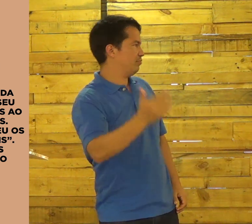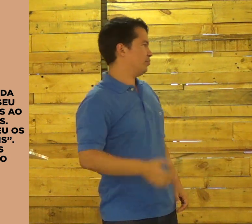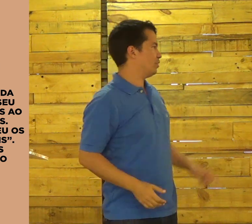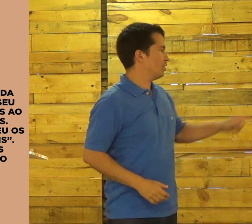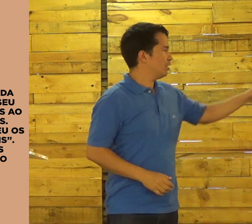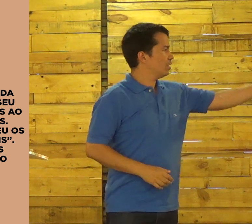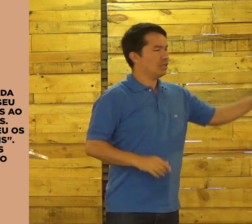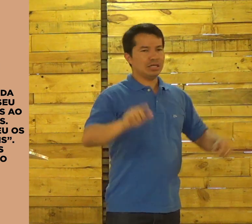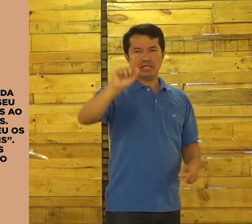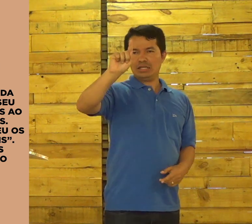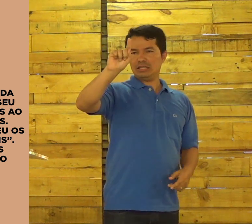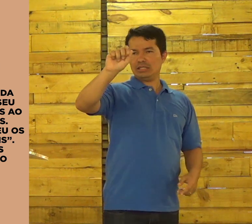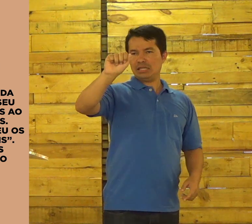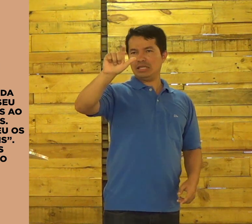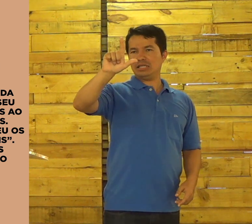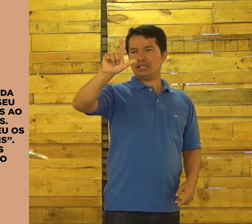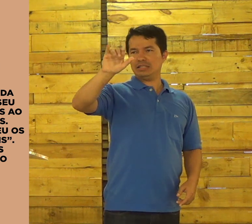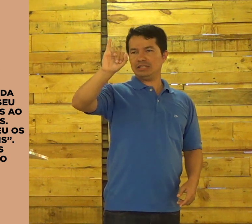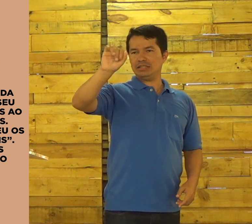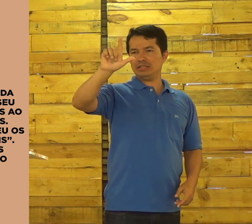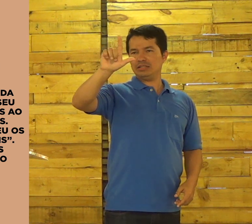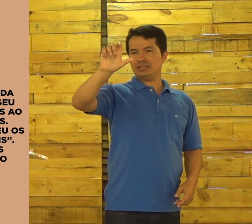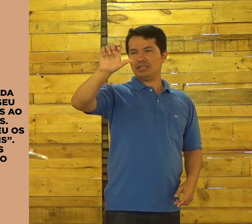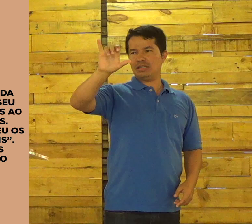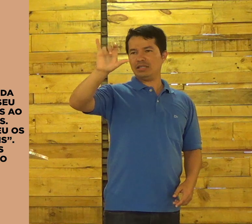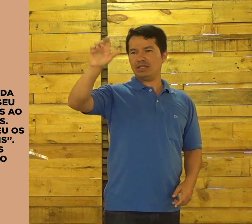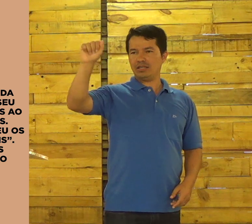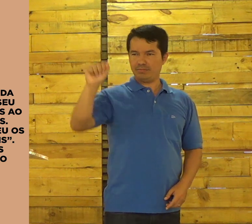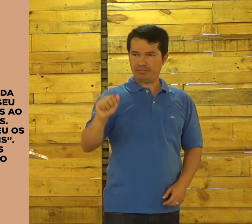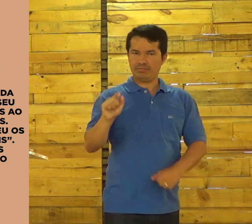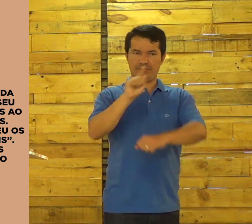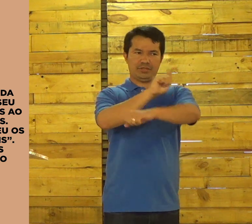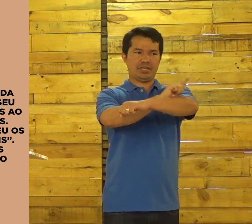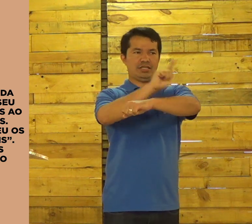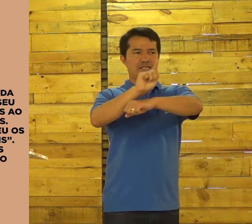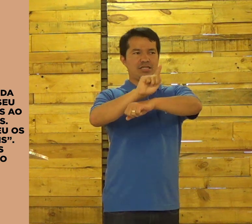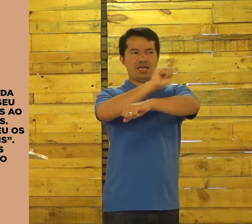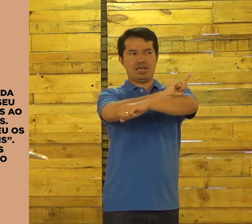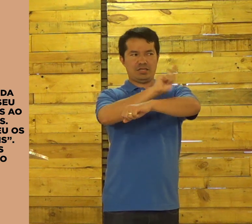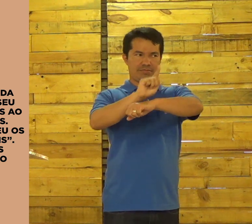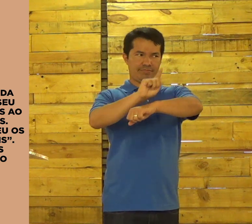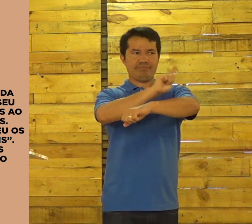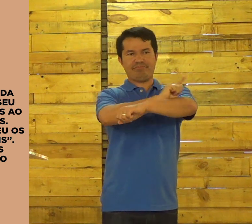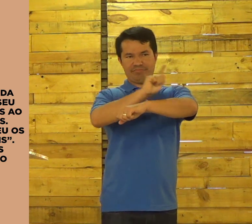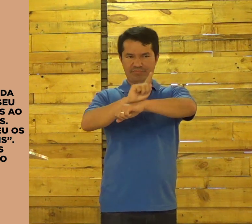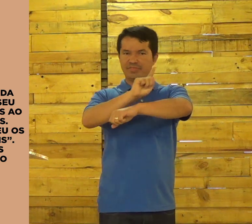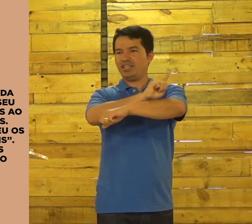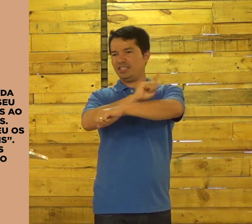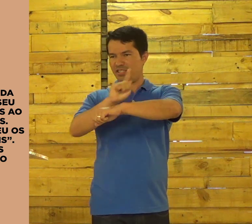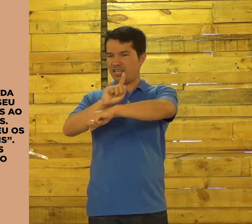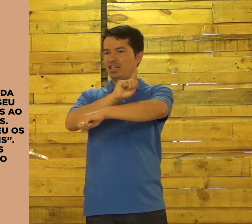palavra. Da galiléia. Esse sinal. Galiléia.